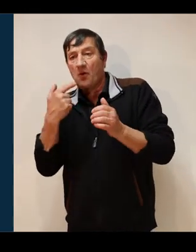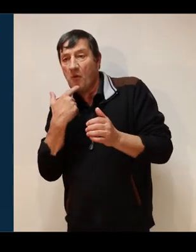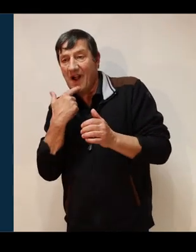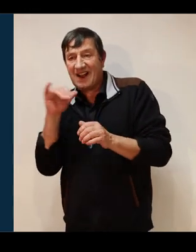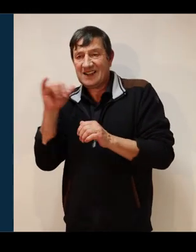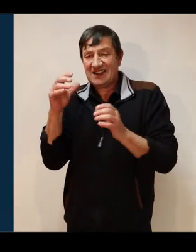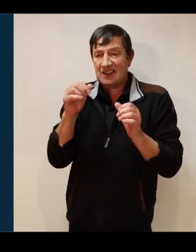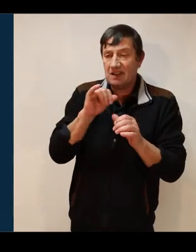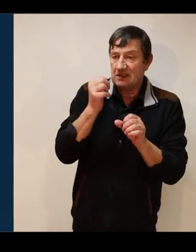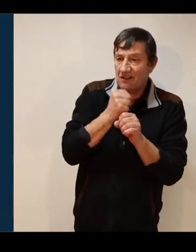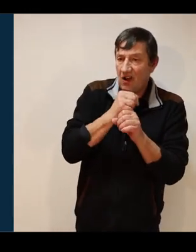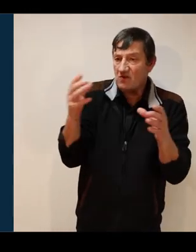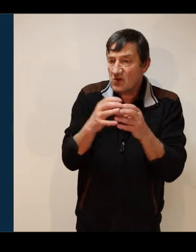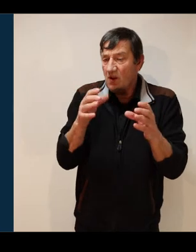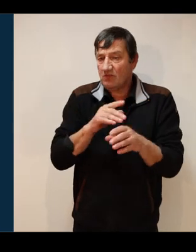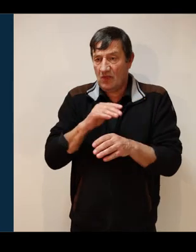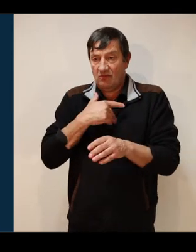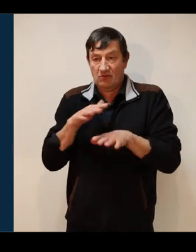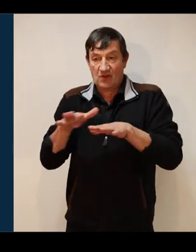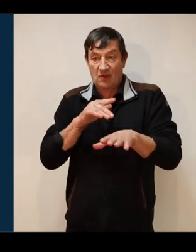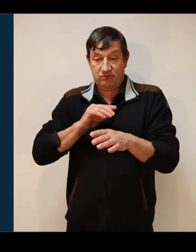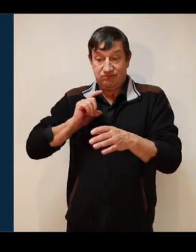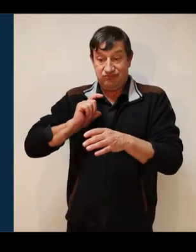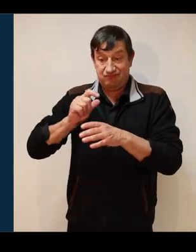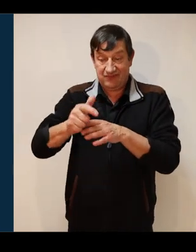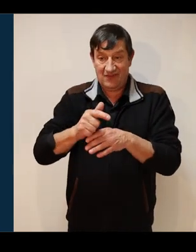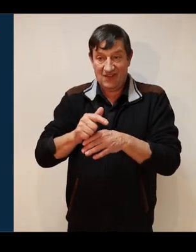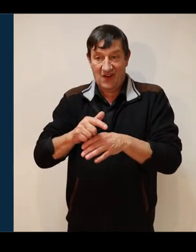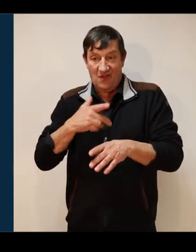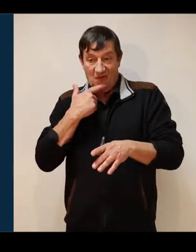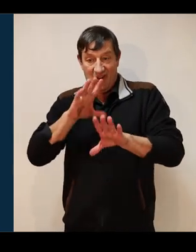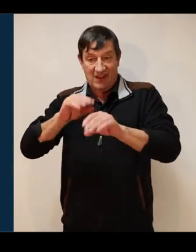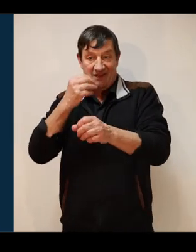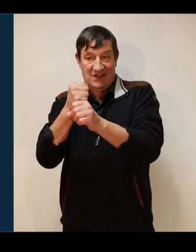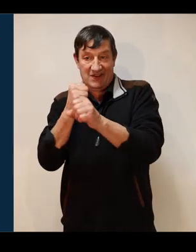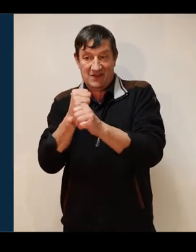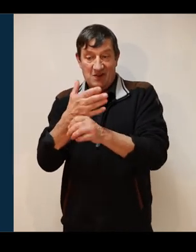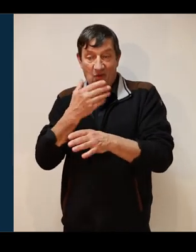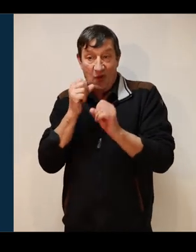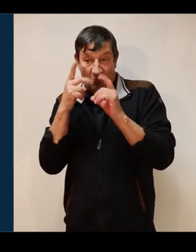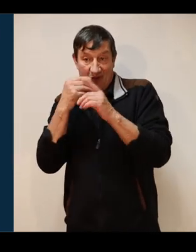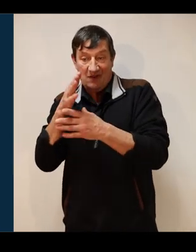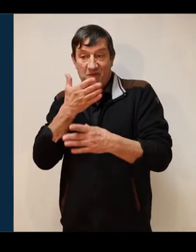qui, de quelle manière. Afin d'aller plus loin sur ces bons réflexes de la prise de poste et d'en découvrir d'autres, consultez le guide.